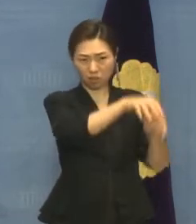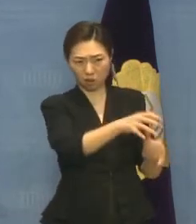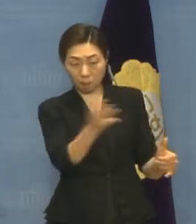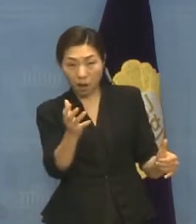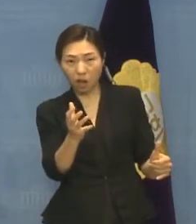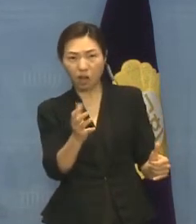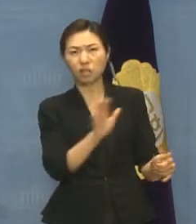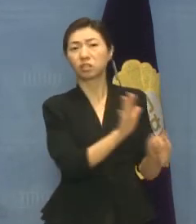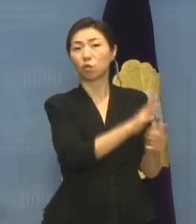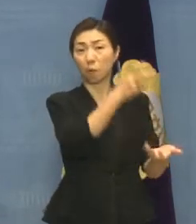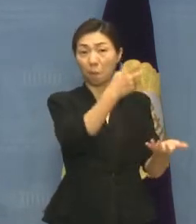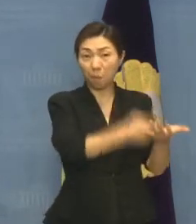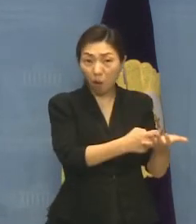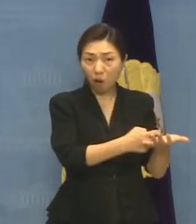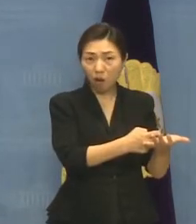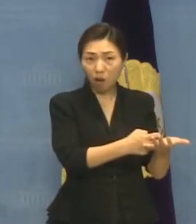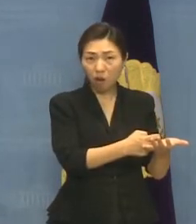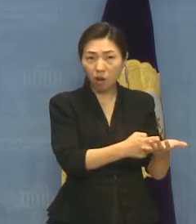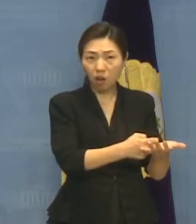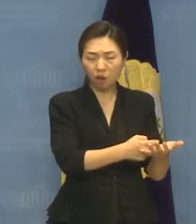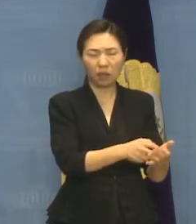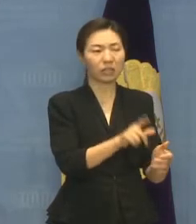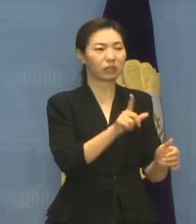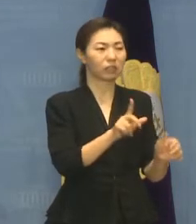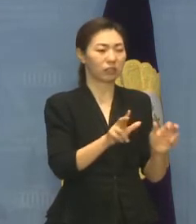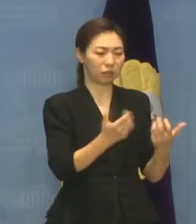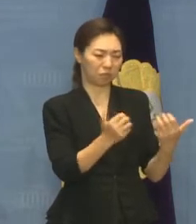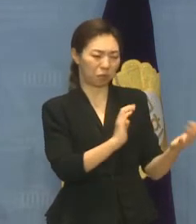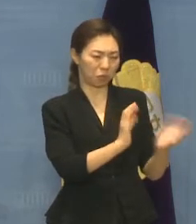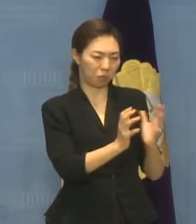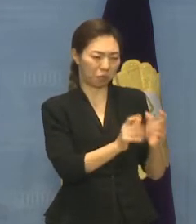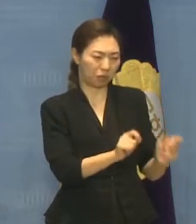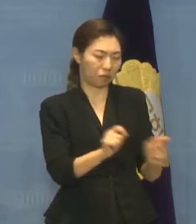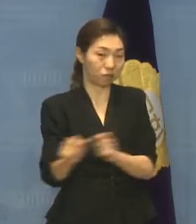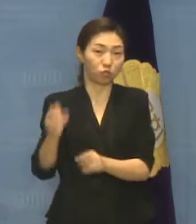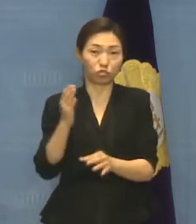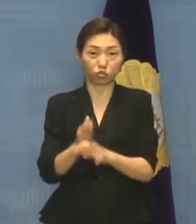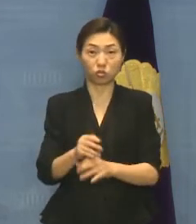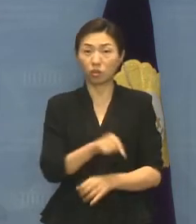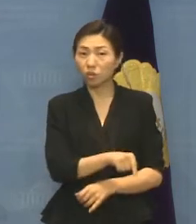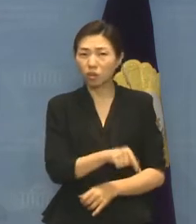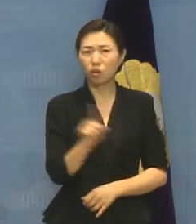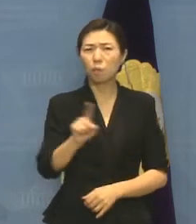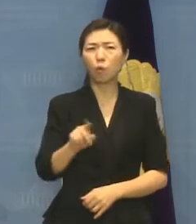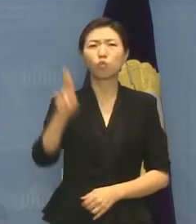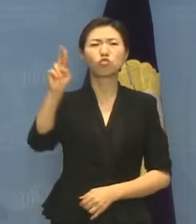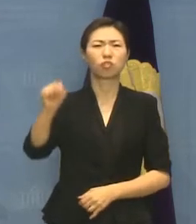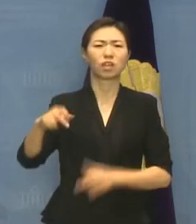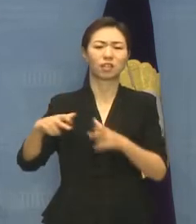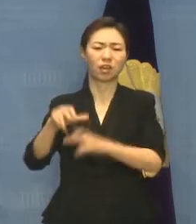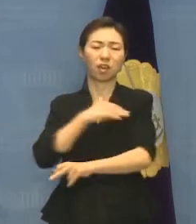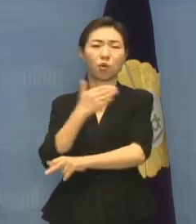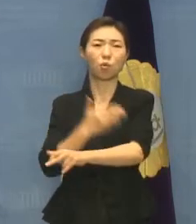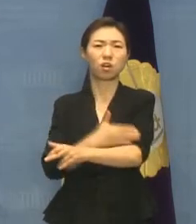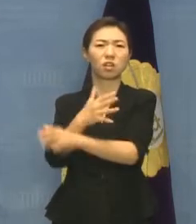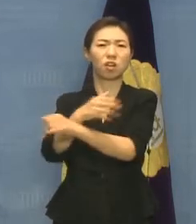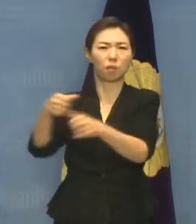대한 논의를 여전히 지연시키고 있습니다. 이것은 유엔 장애인 권리 협약의 명백한 위반입니다.